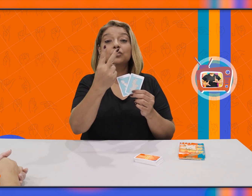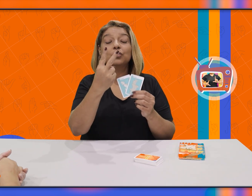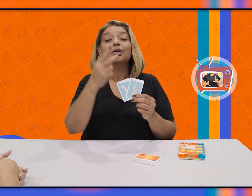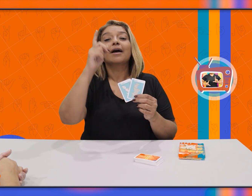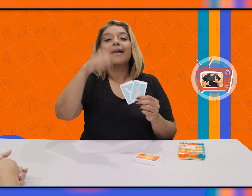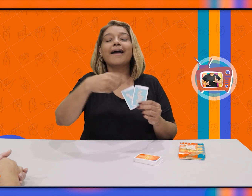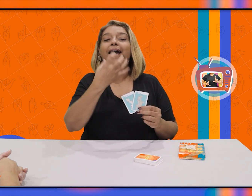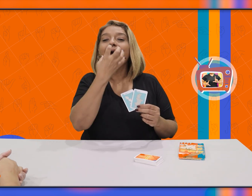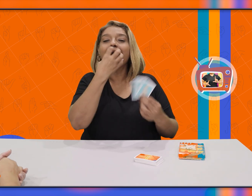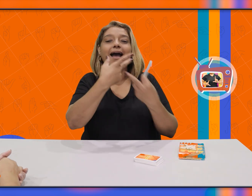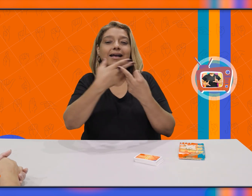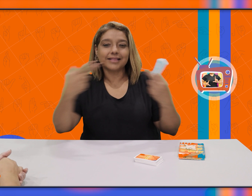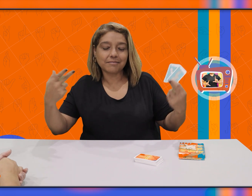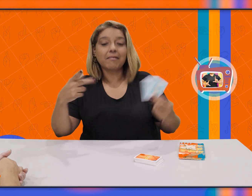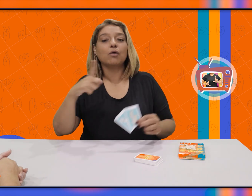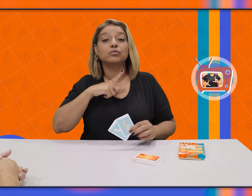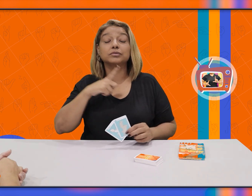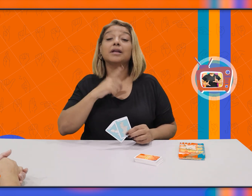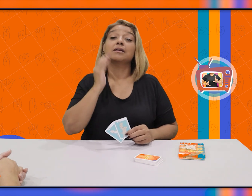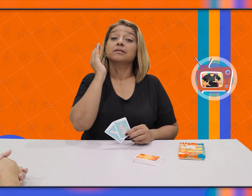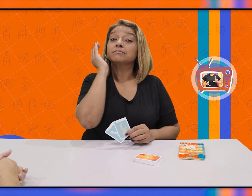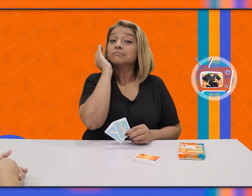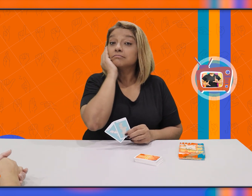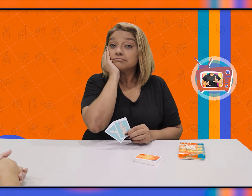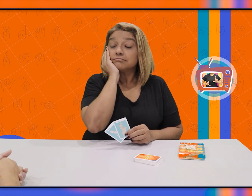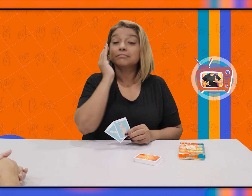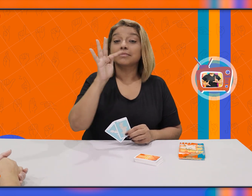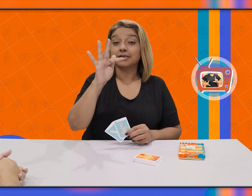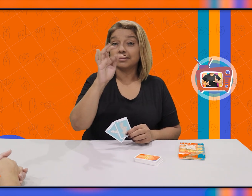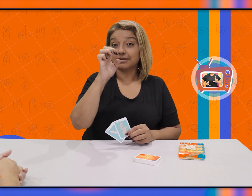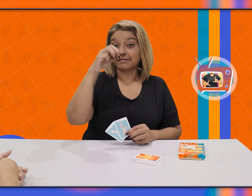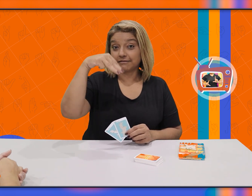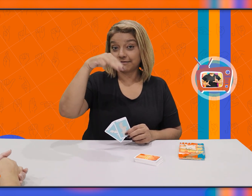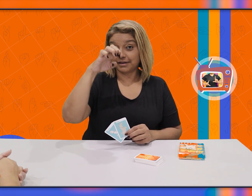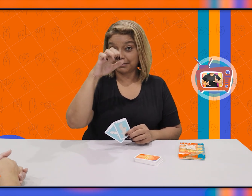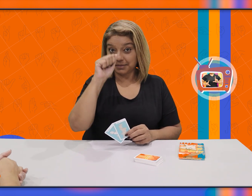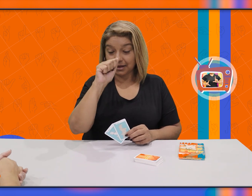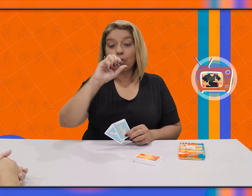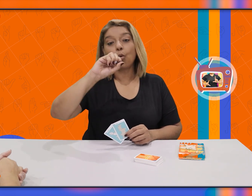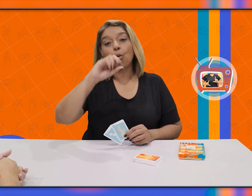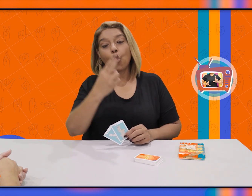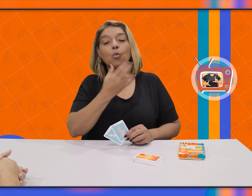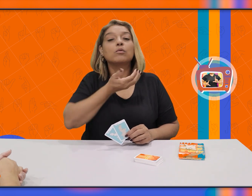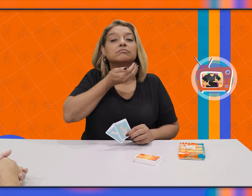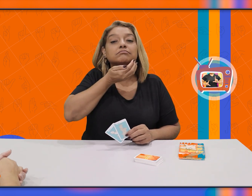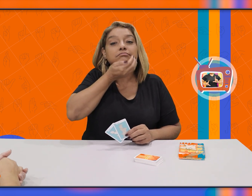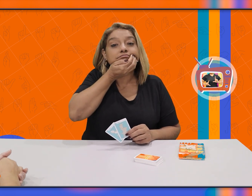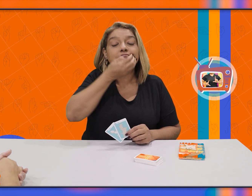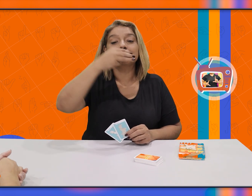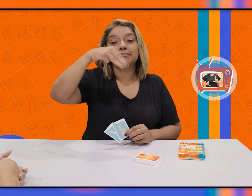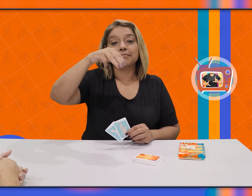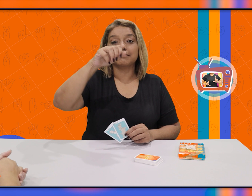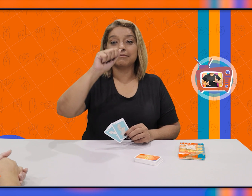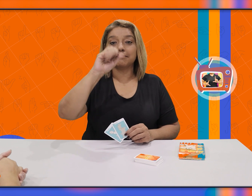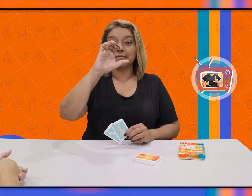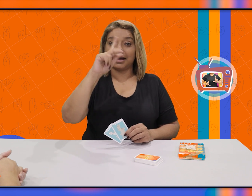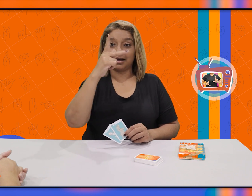Nesse jogo, nós sempre temos dois animais, formando o casal. A fêmea e o macho.